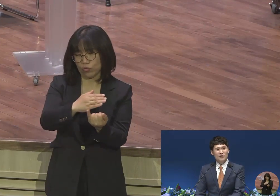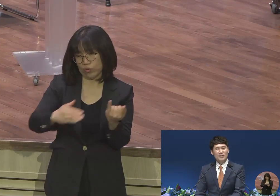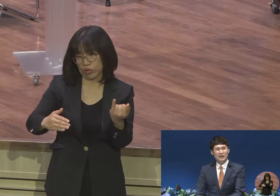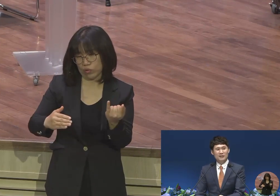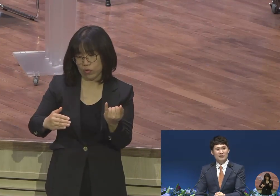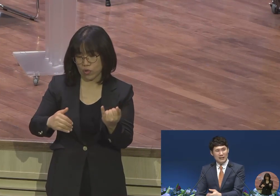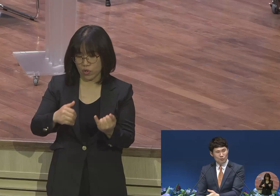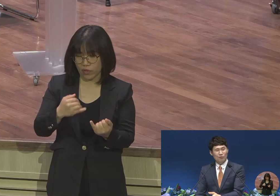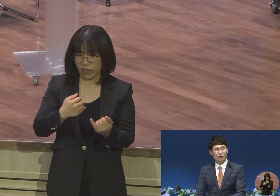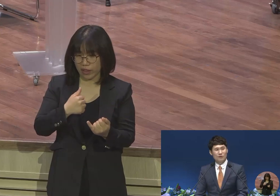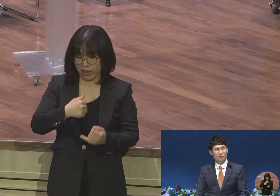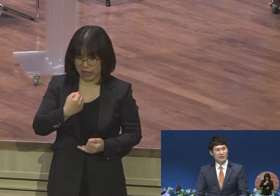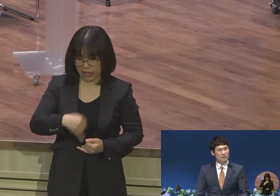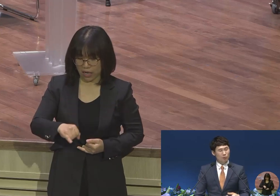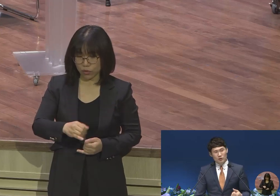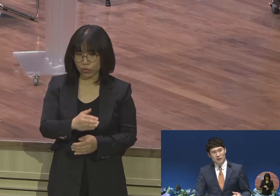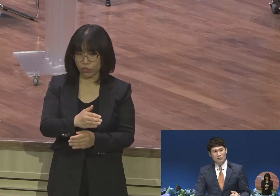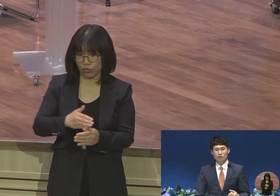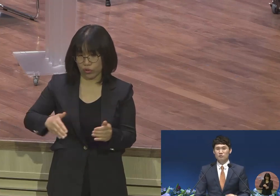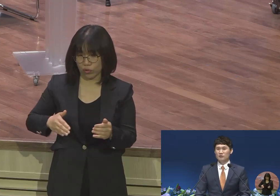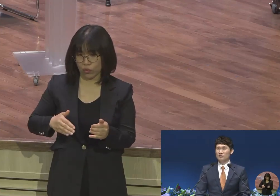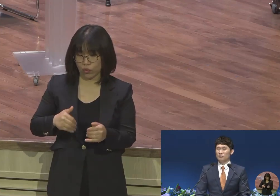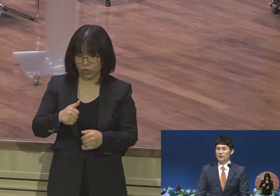어리니까 그냥 놔두고 마지막 본인이 이제 목숨을 끄는 겁니다